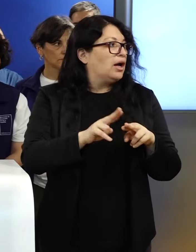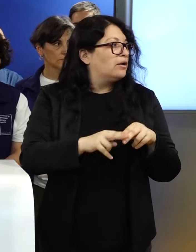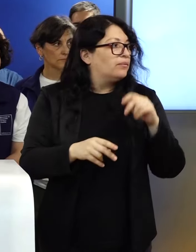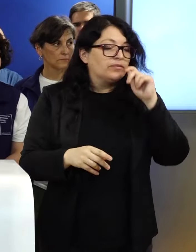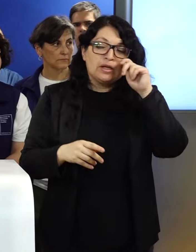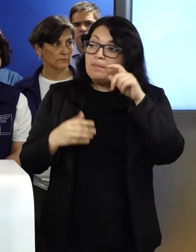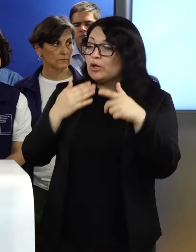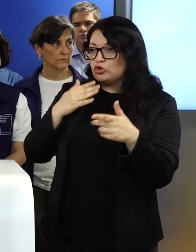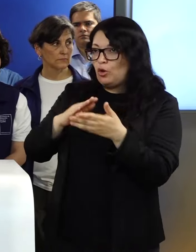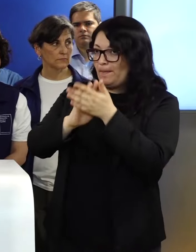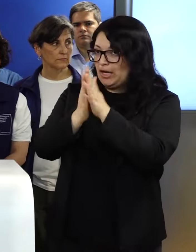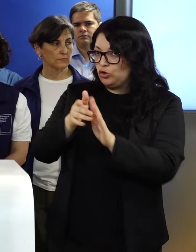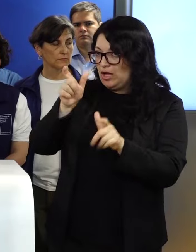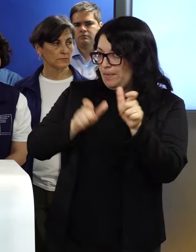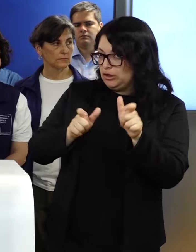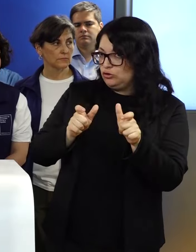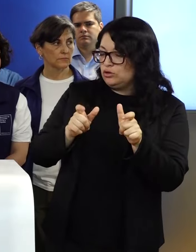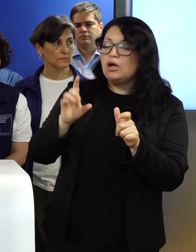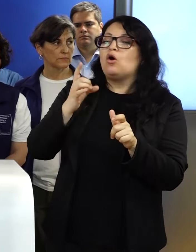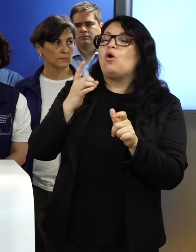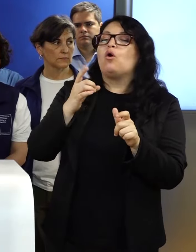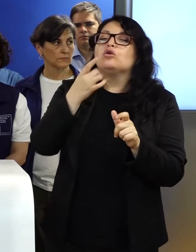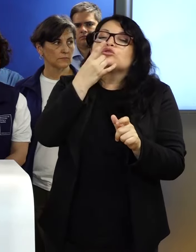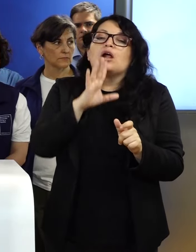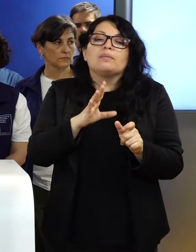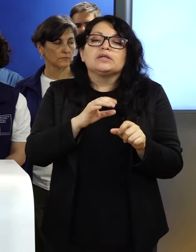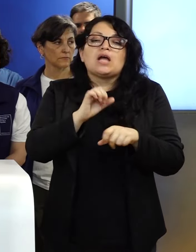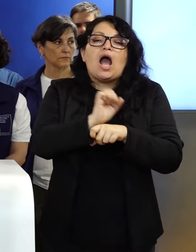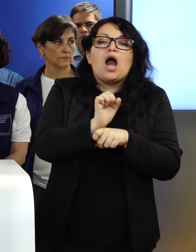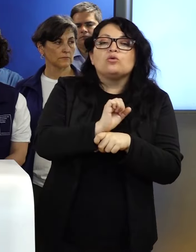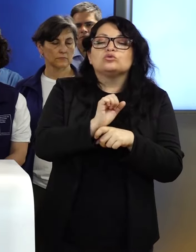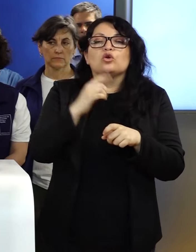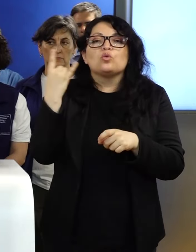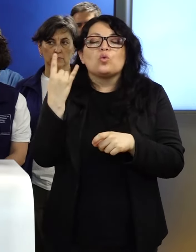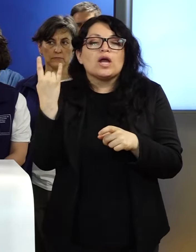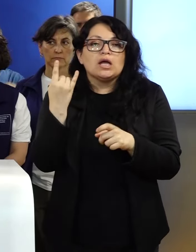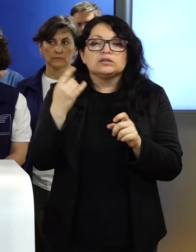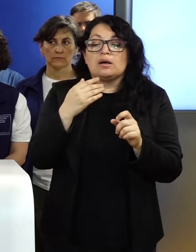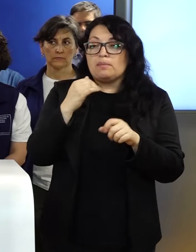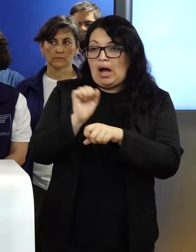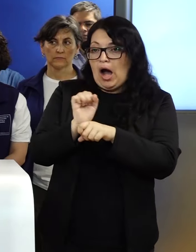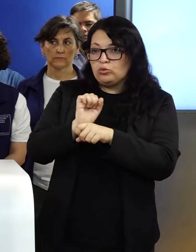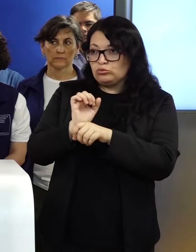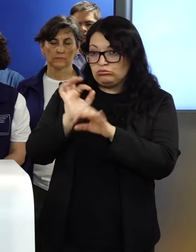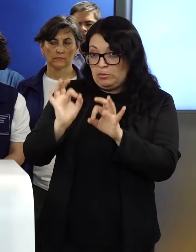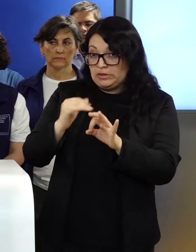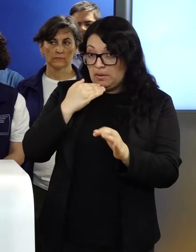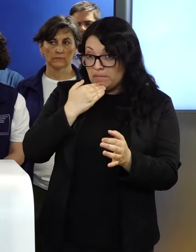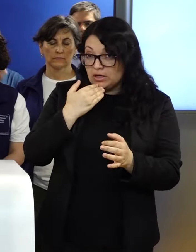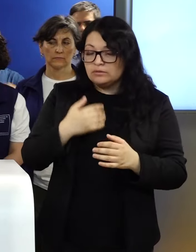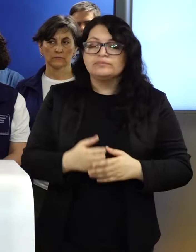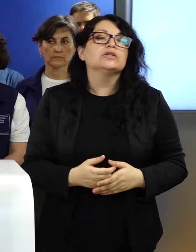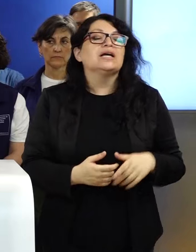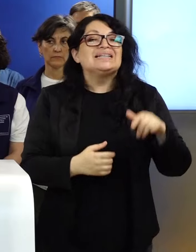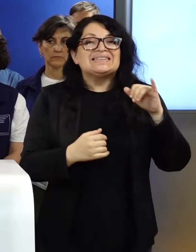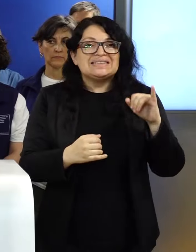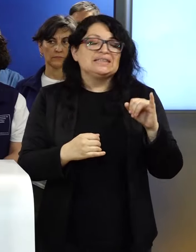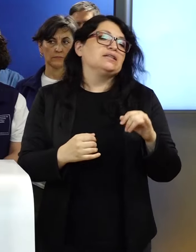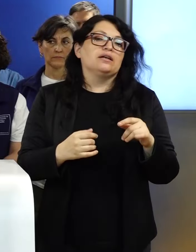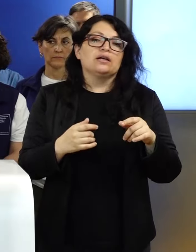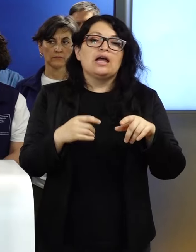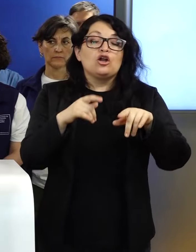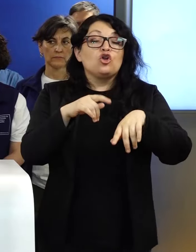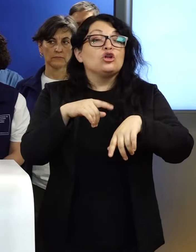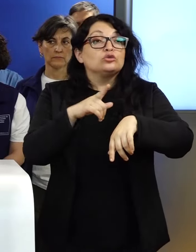¿Eso corre para todas las personas, no solo equipos de emergencia, vehículos particulares también podrían ser? No, a ver, esa instrucción es para los